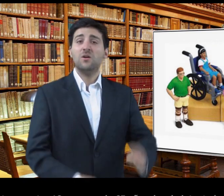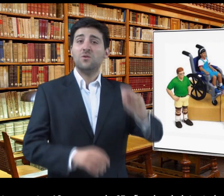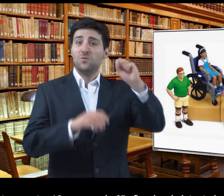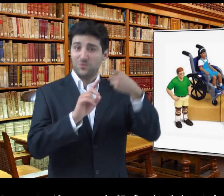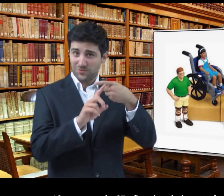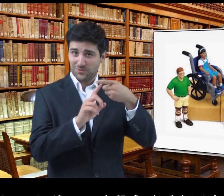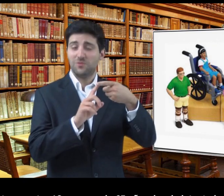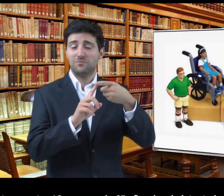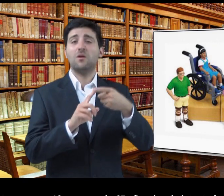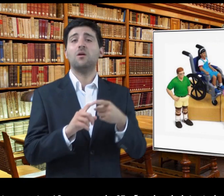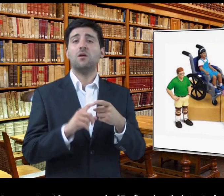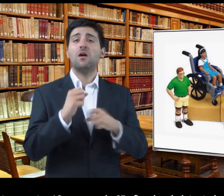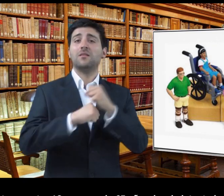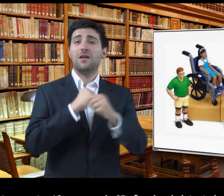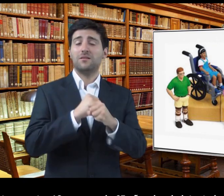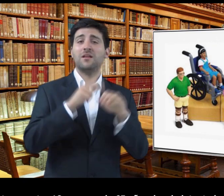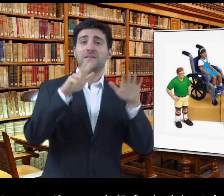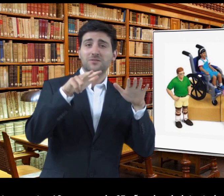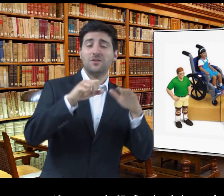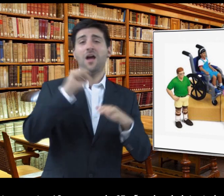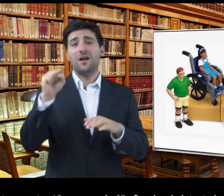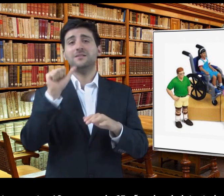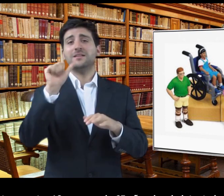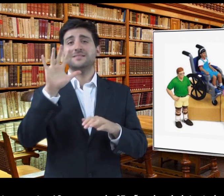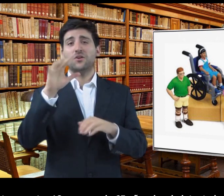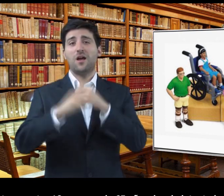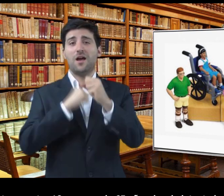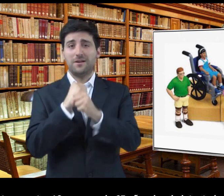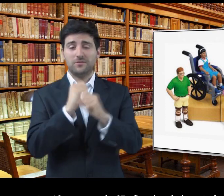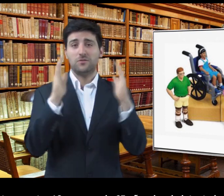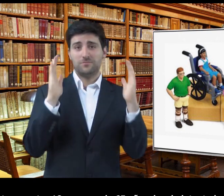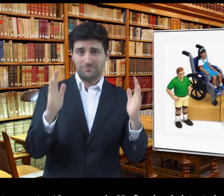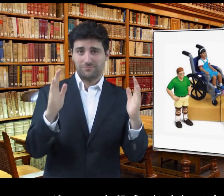Primero, tener entre 18 y menos de 65 años de edad, tanto hombres como mujeres.